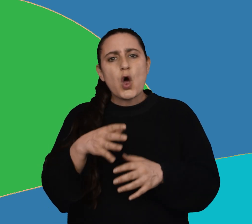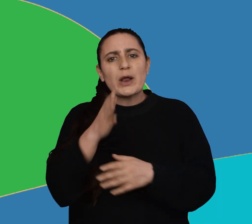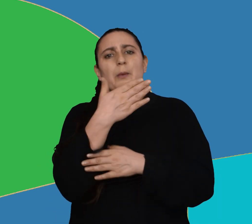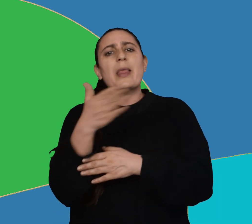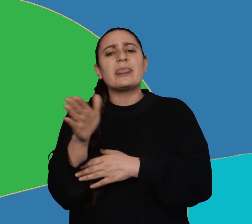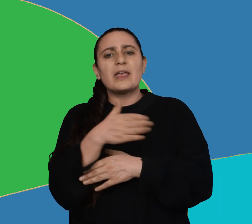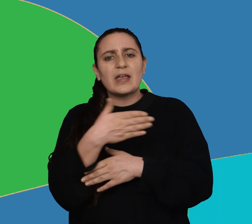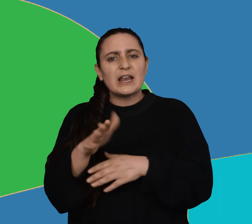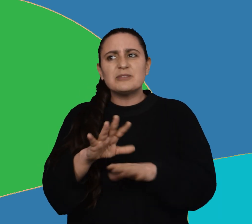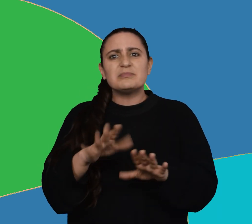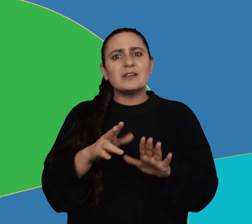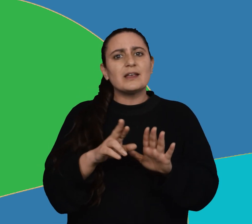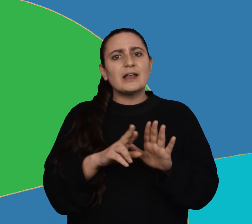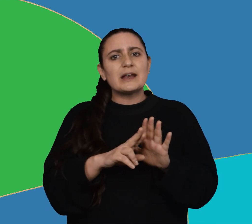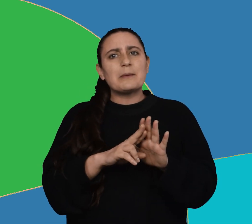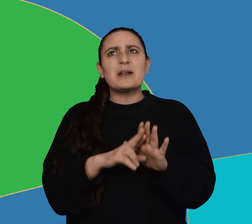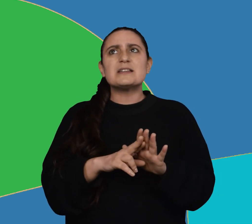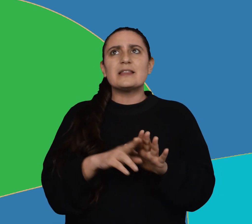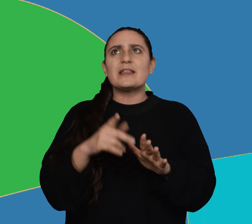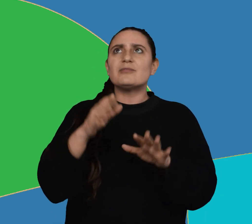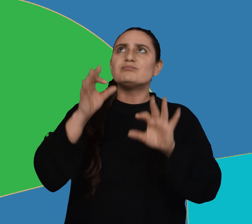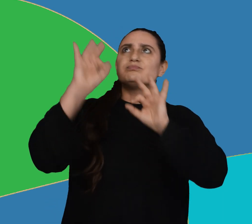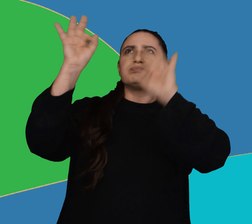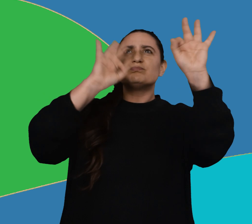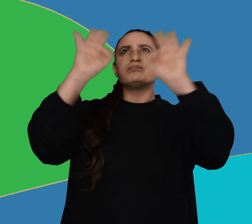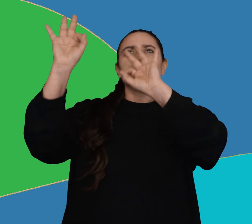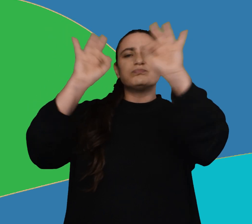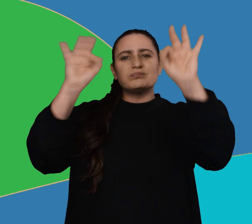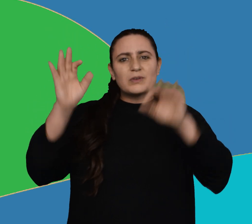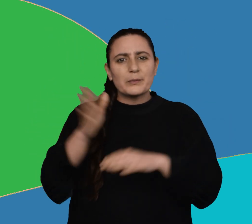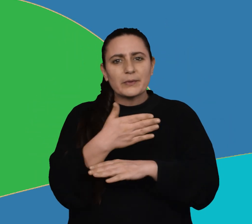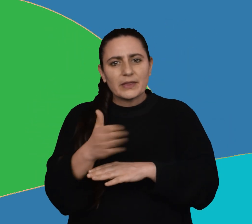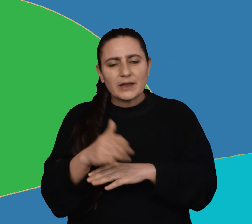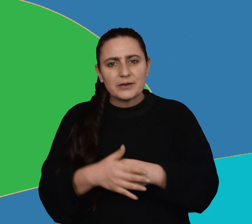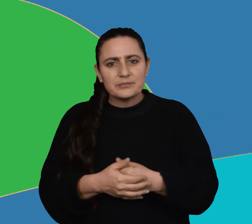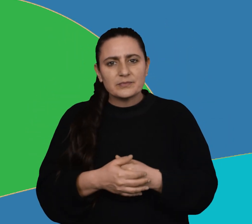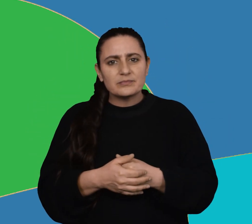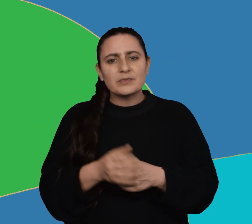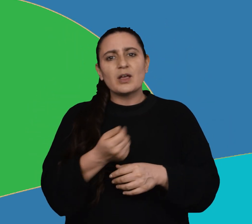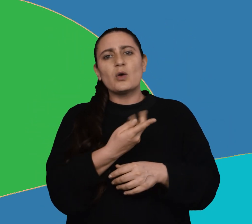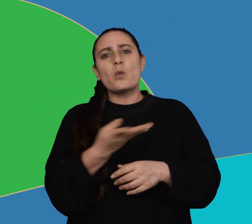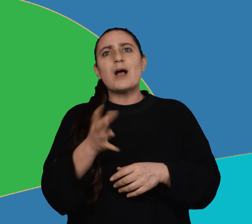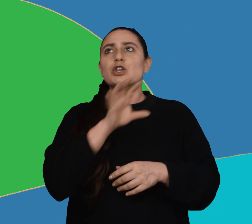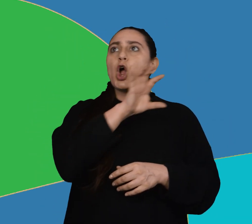¿Qué representación astronómica aparece en ella? ¿Cuántos son los continentes?